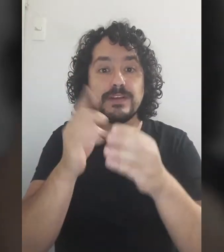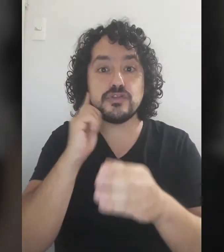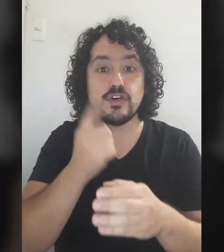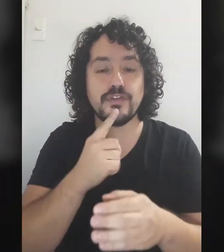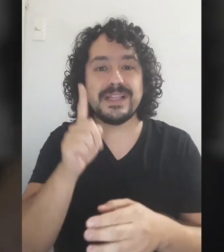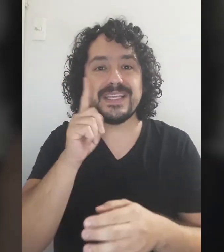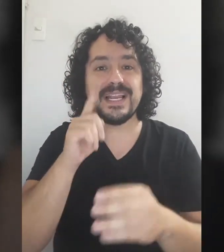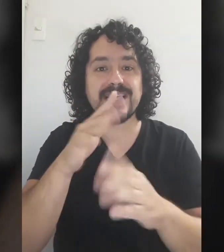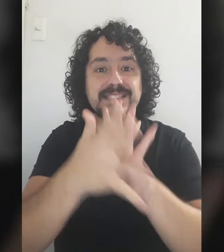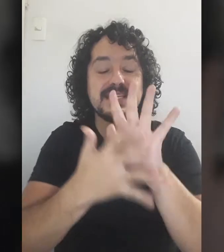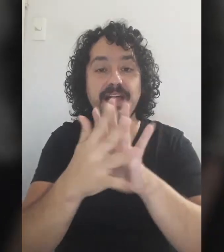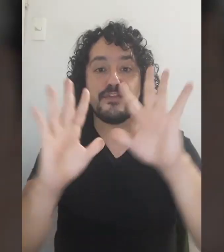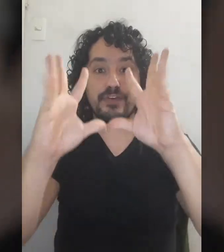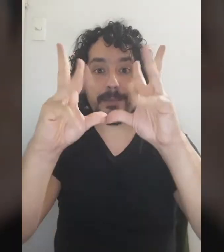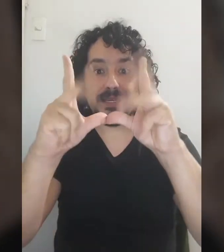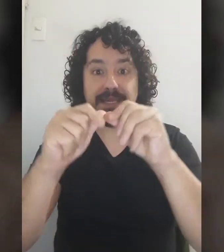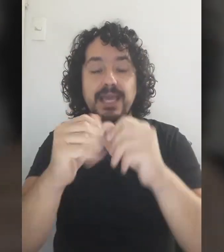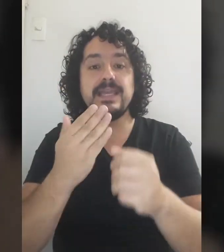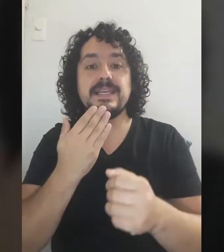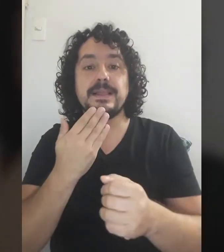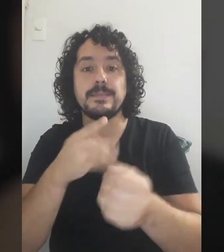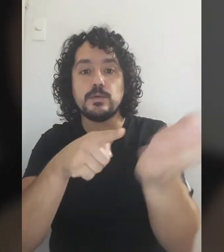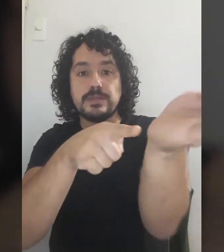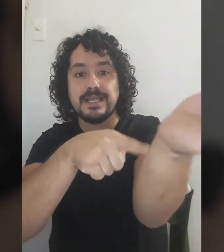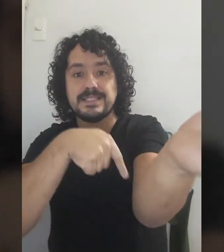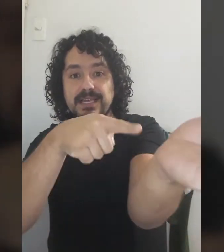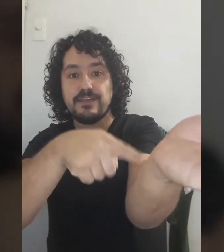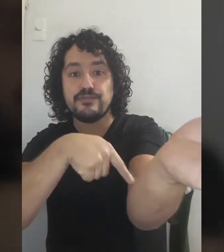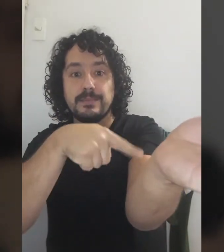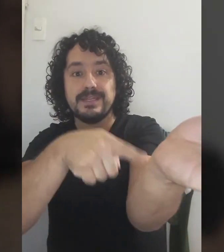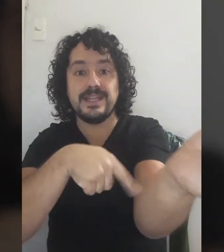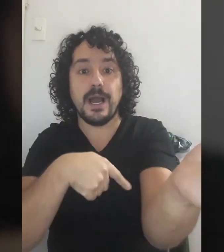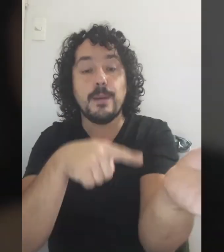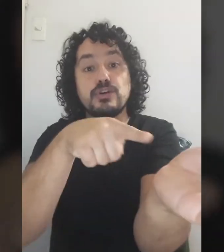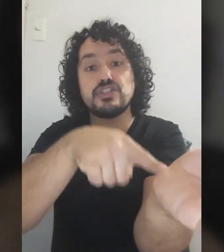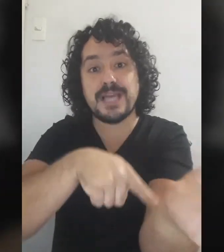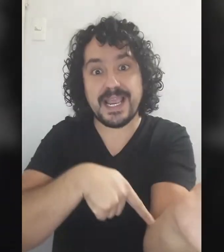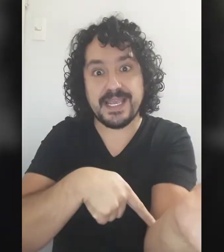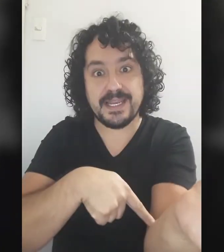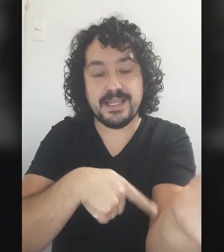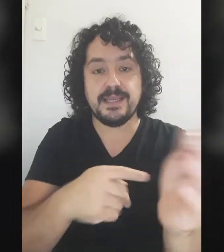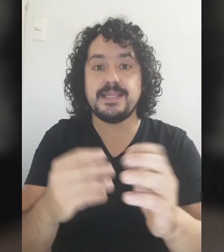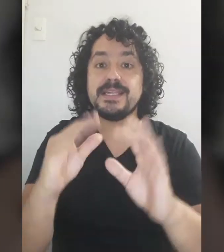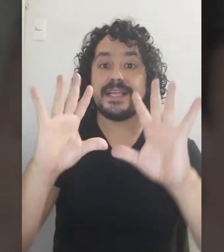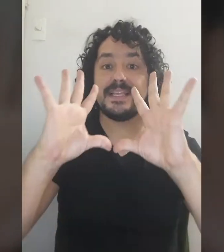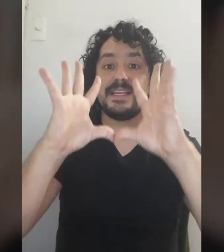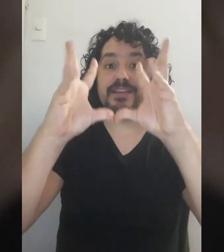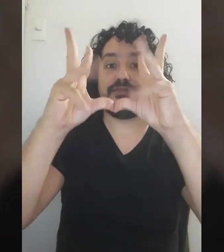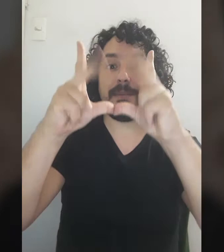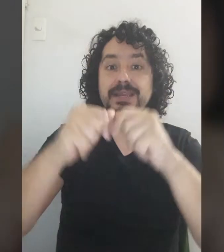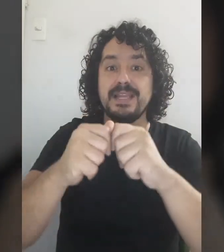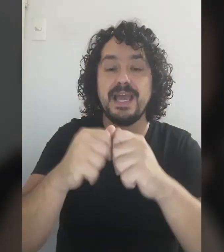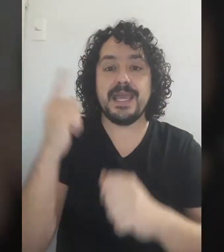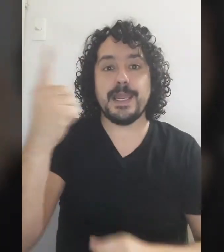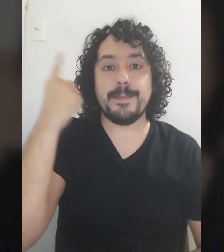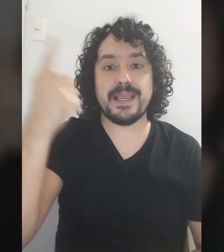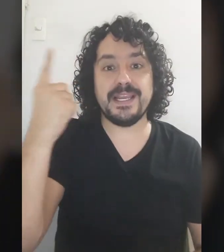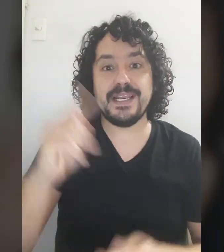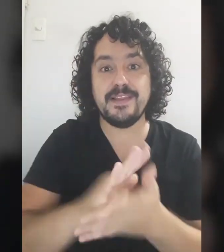sorda tiene la escena de familia y también usa la escena de familia por sangre y esa tiene la familia en más general de